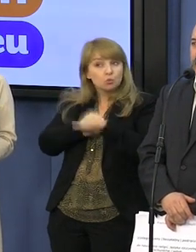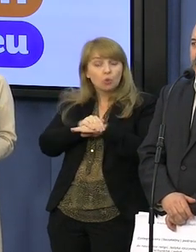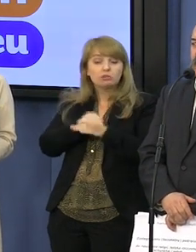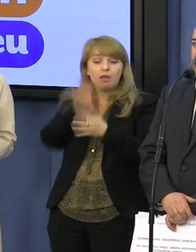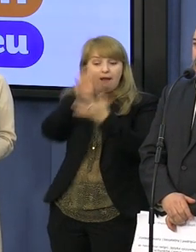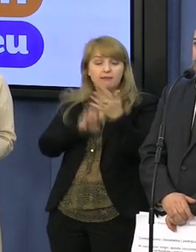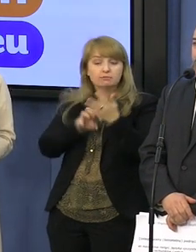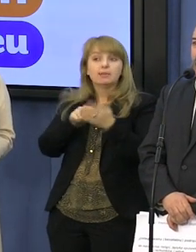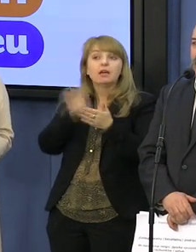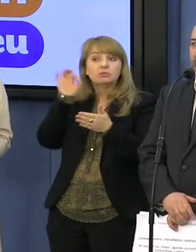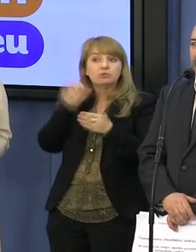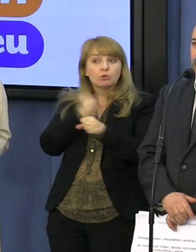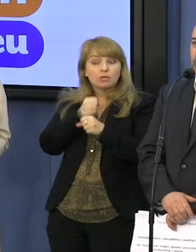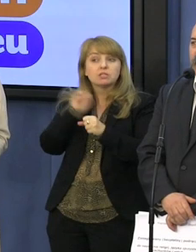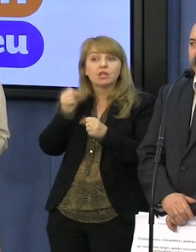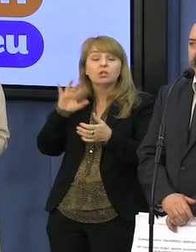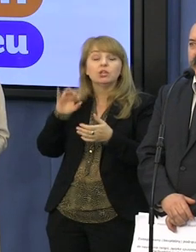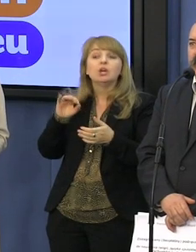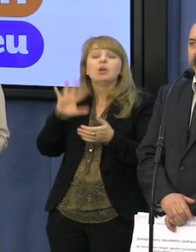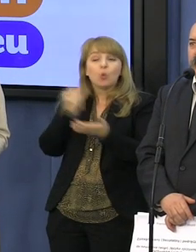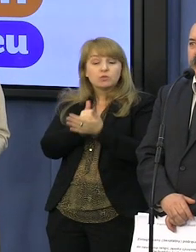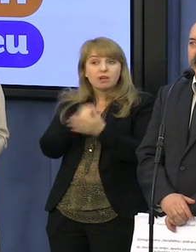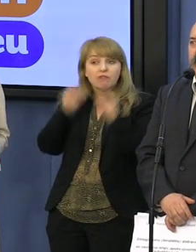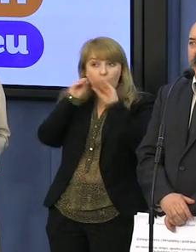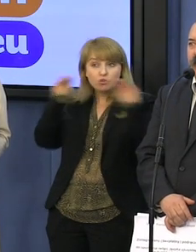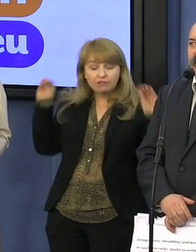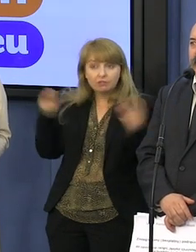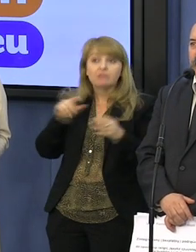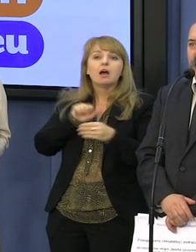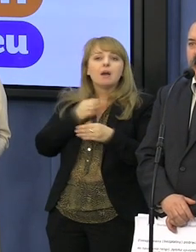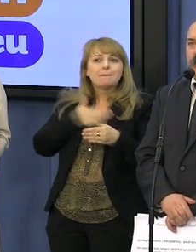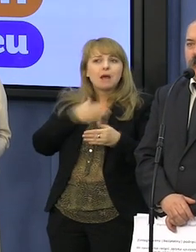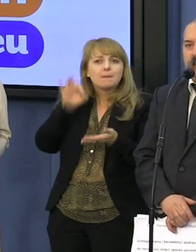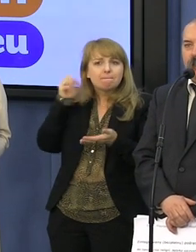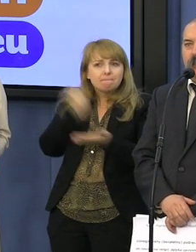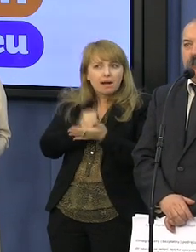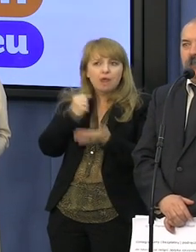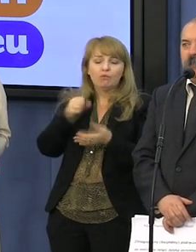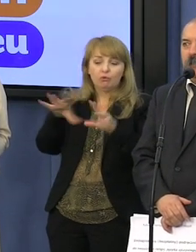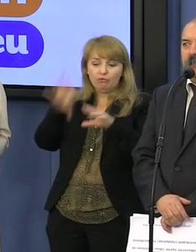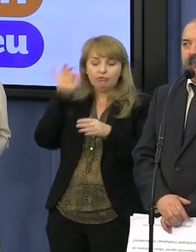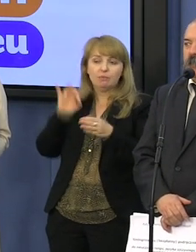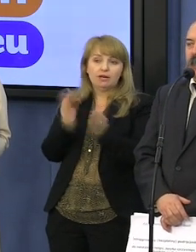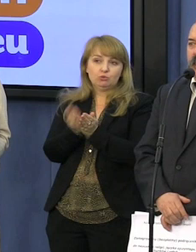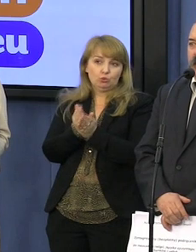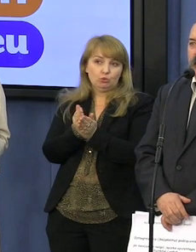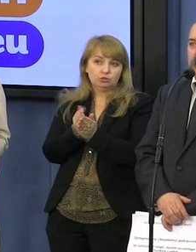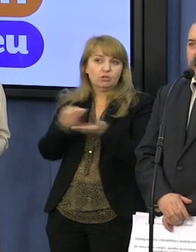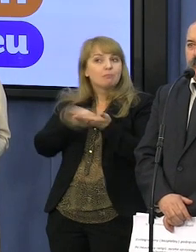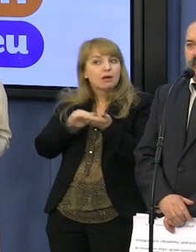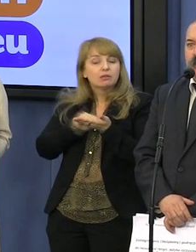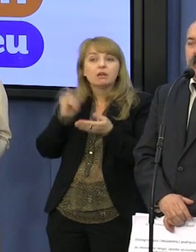Nauczyciela i Ustawy Oświatowej mają prawo, nie obowiązek, tylko prawo do wybrania podręcznika, materiałów dydaktycznych,